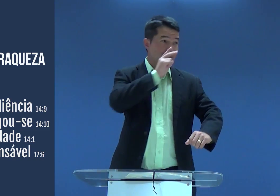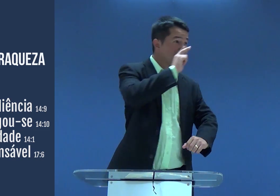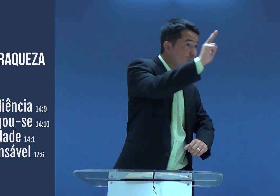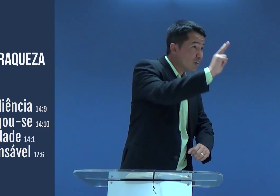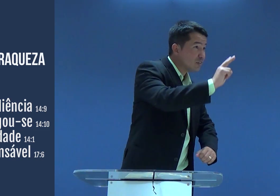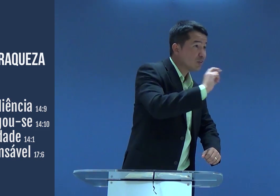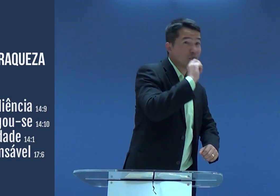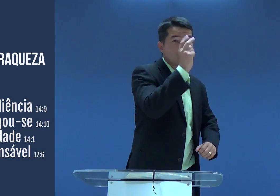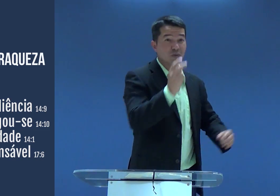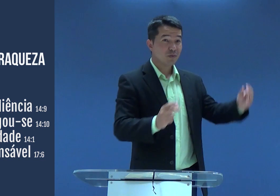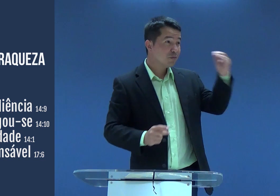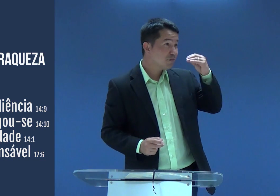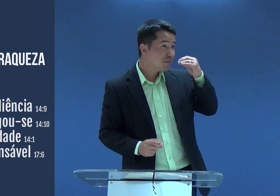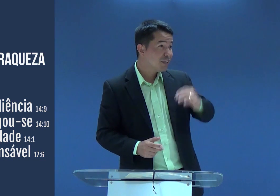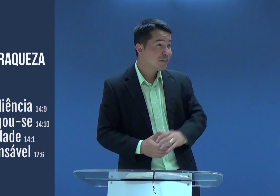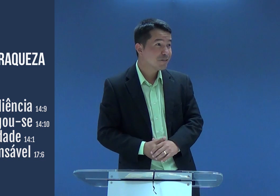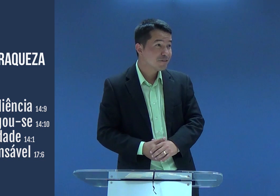o São São era forte? Ou ele era fraco?